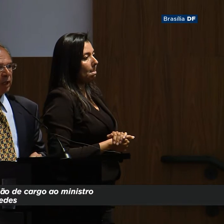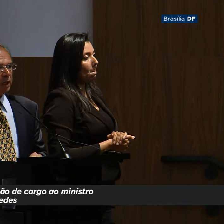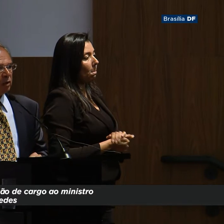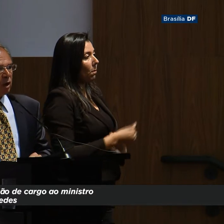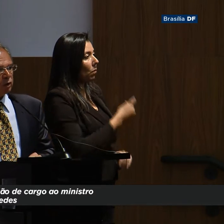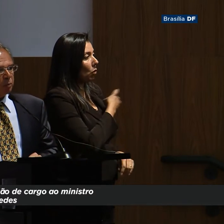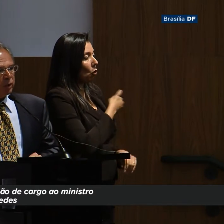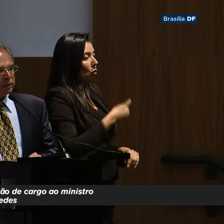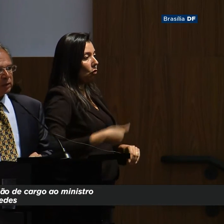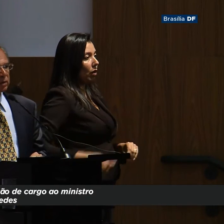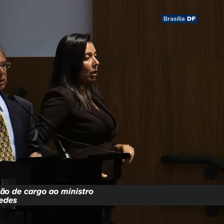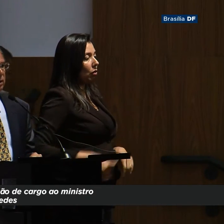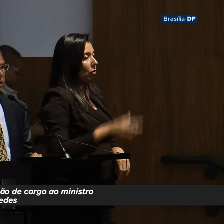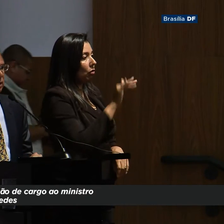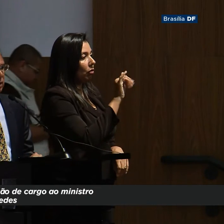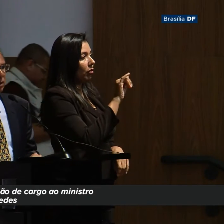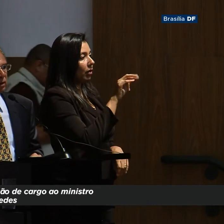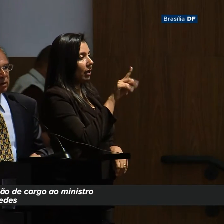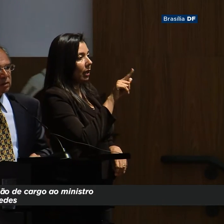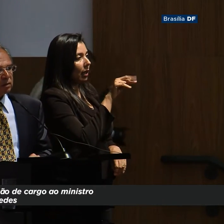Governo Figueiredo, logo depois,